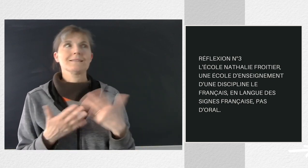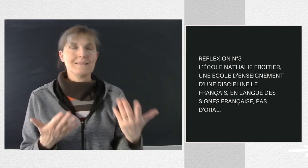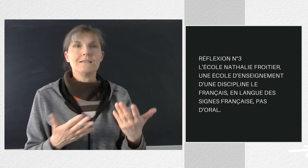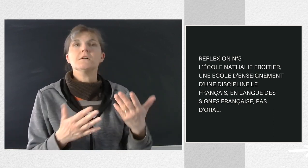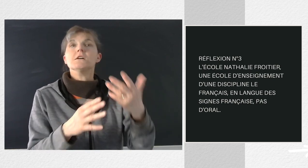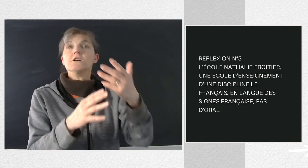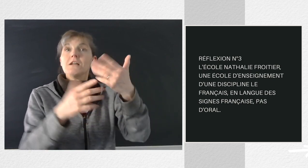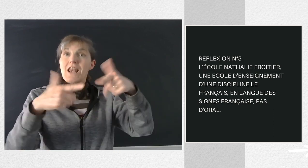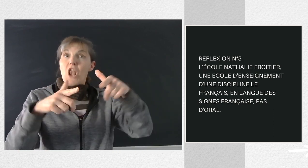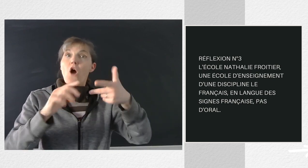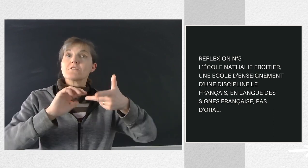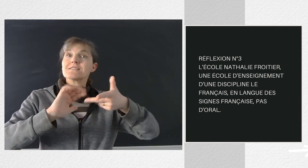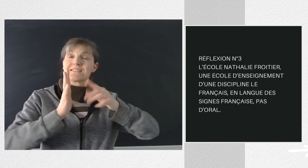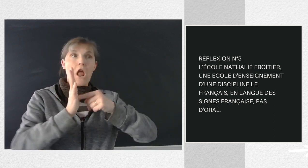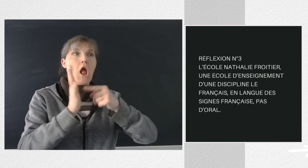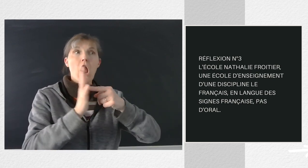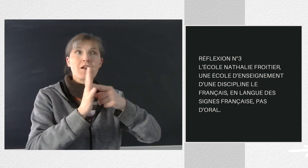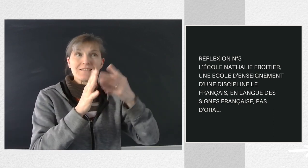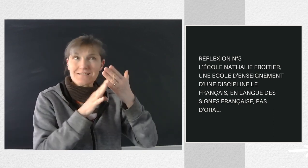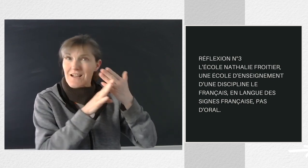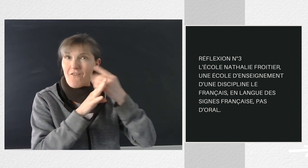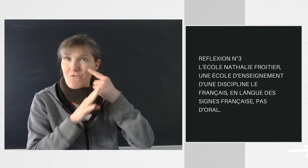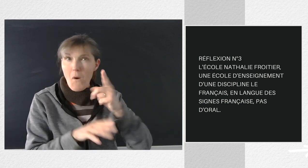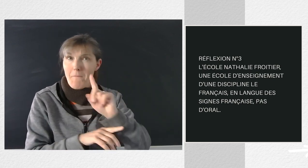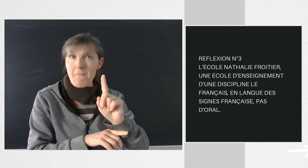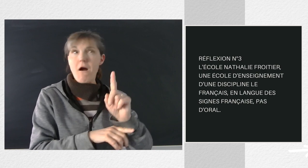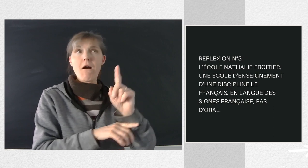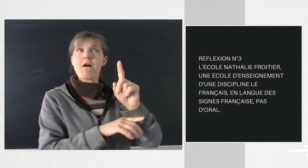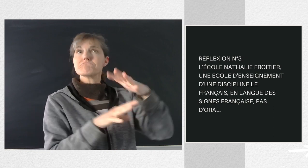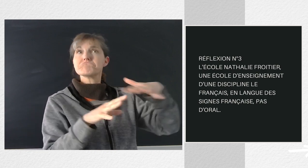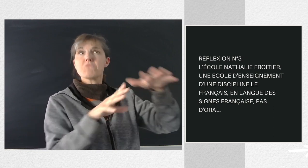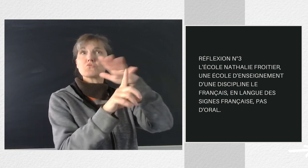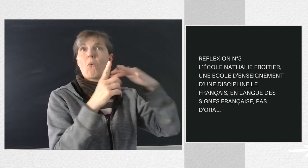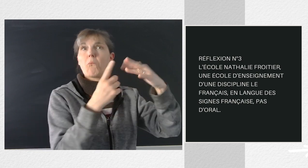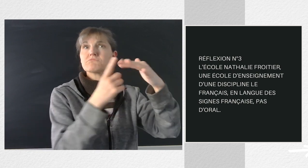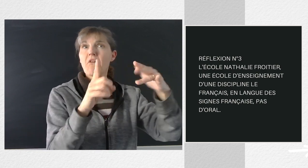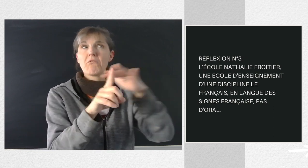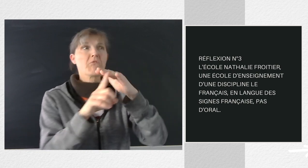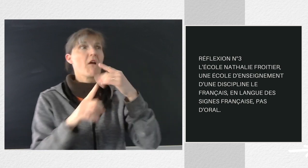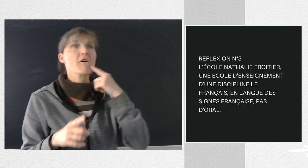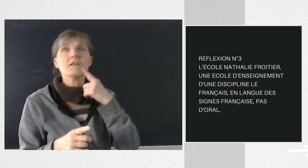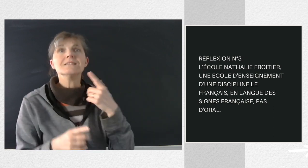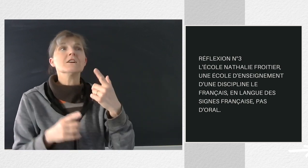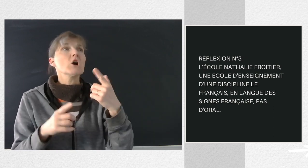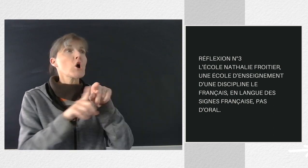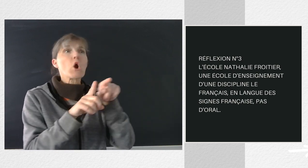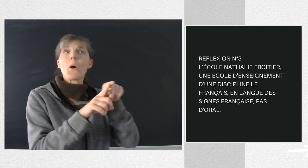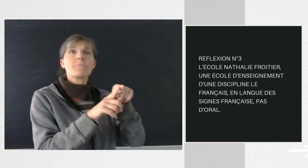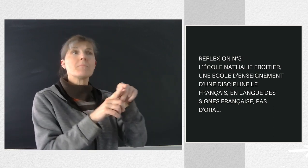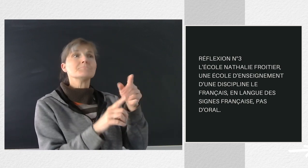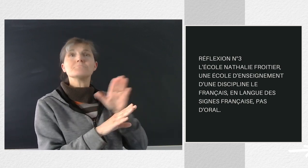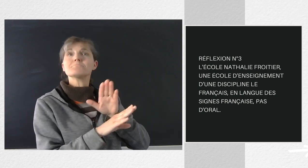sourdes se cachent ou sont surprotégées ou tout simplement sur une planète inaccessible pour qui ne va pas vers eux.